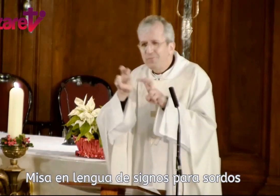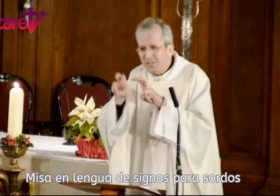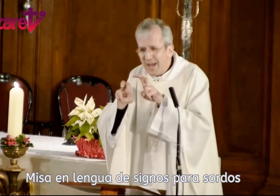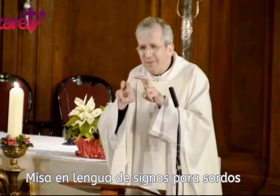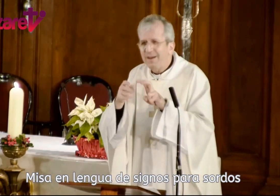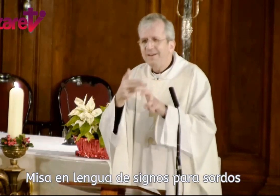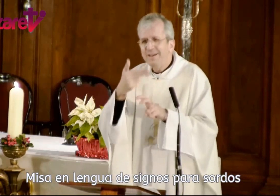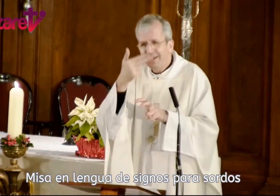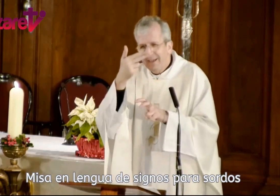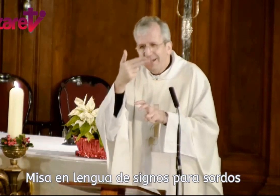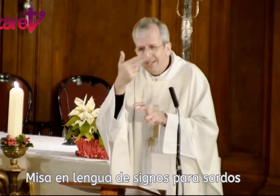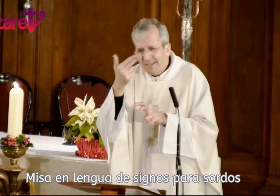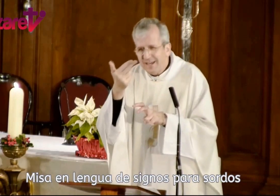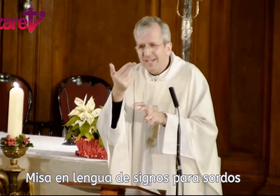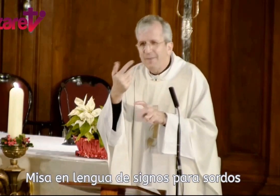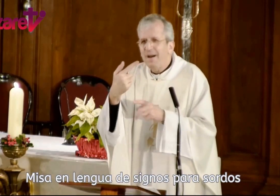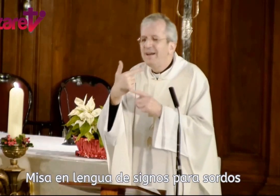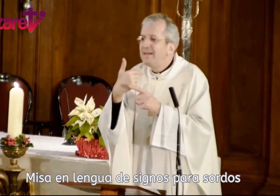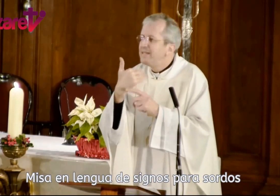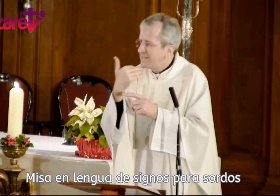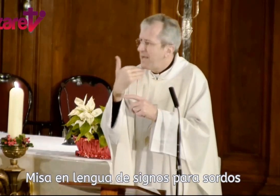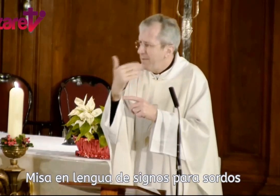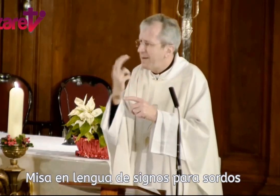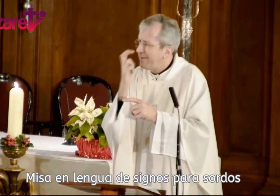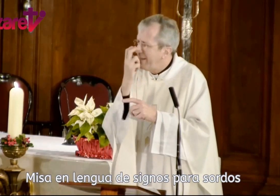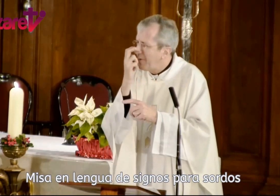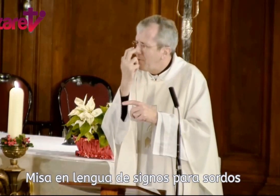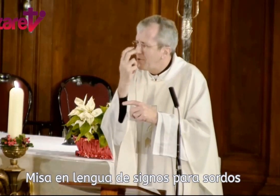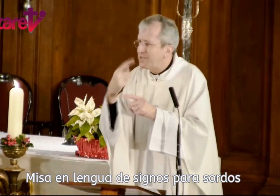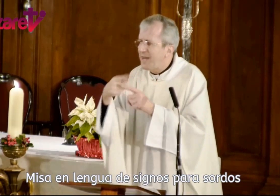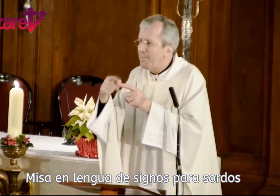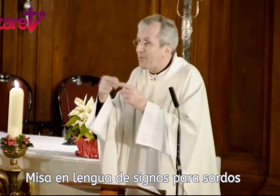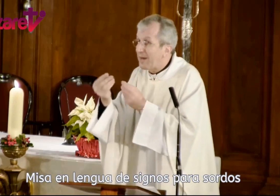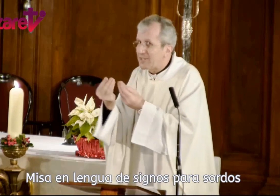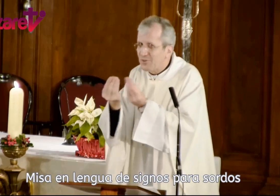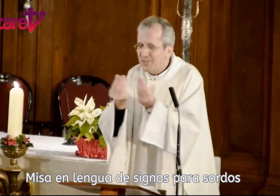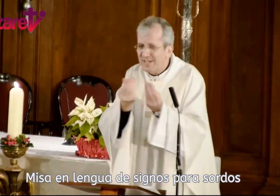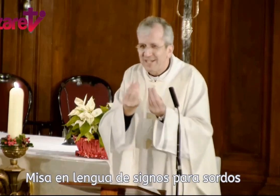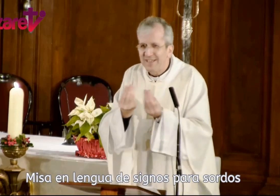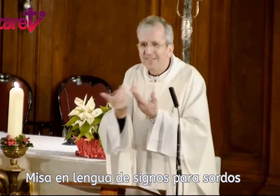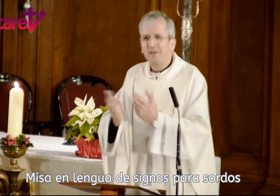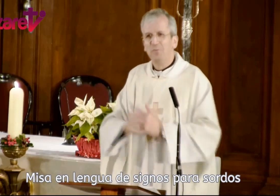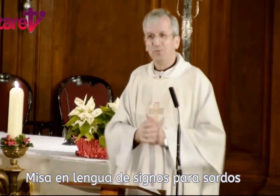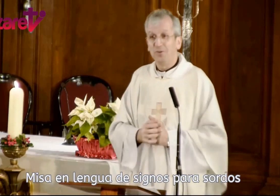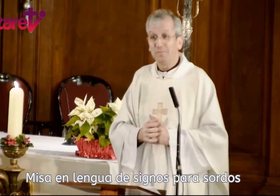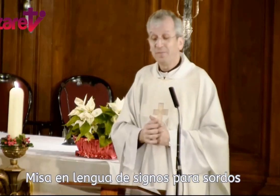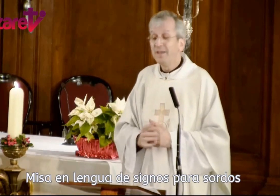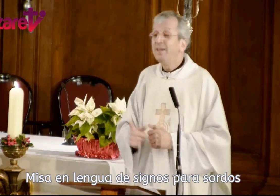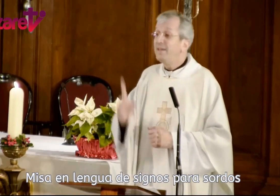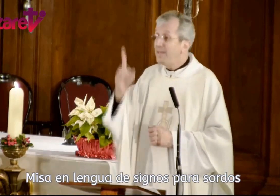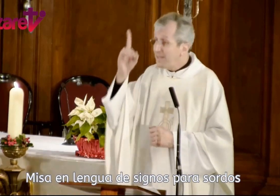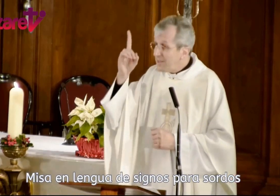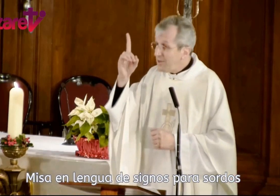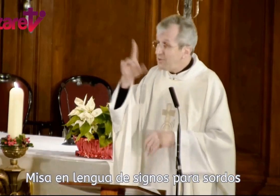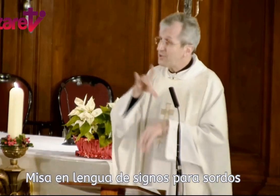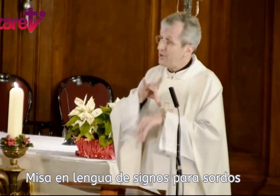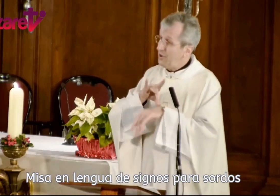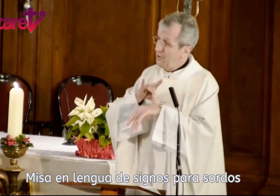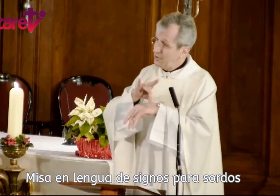buscaban, que les interesaba saber, tener curiosidad por las cosas del mundo. y que Dios los